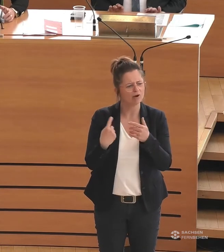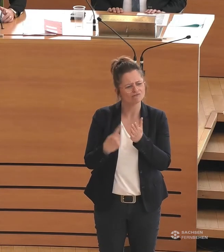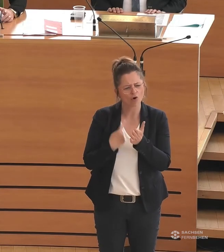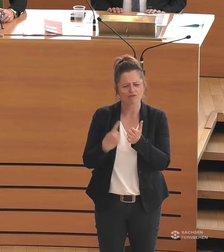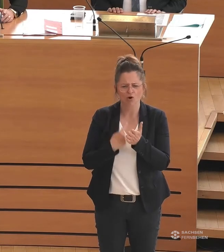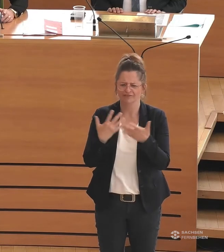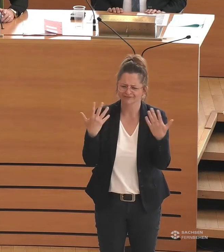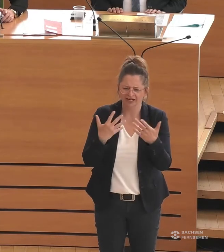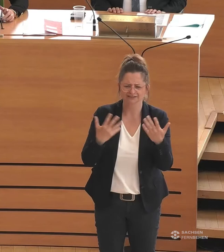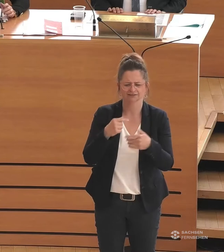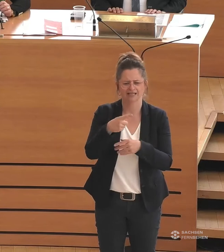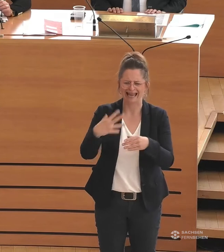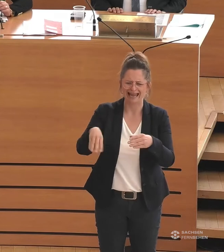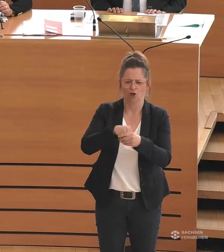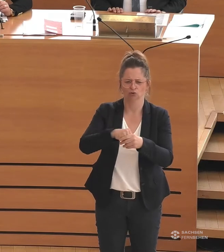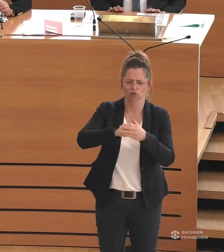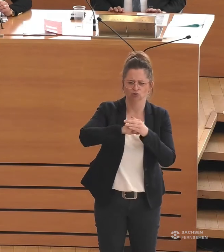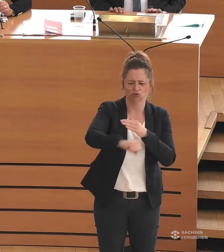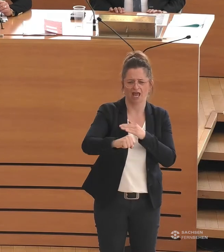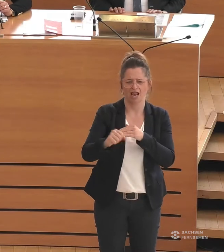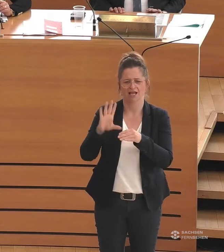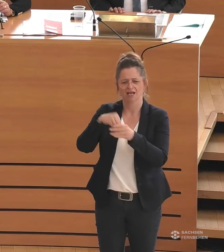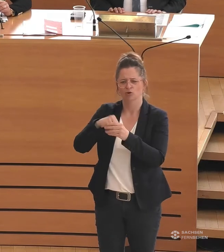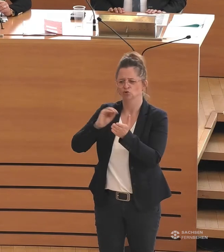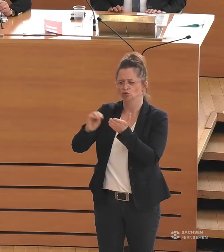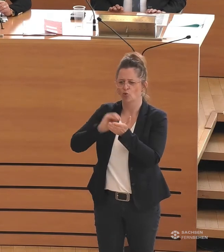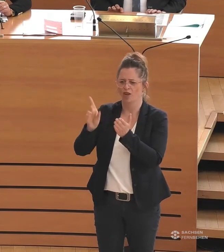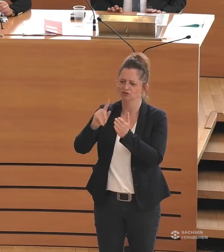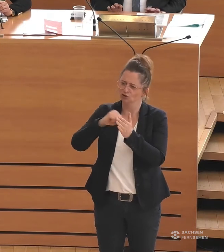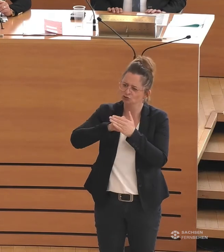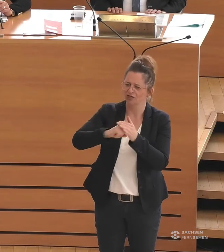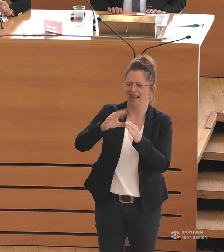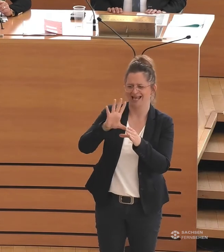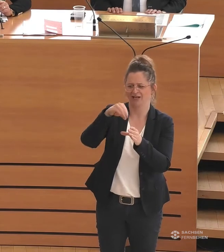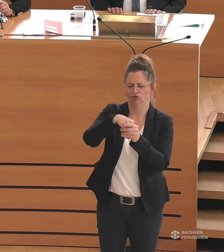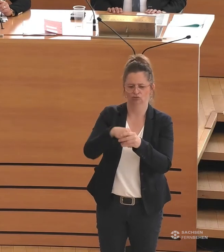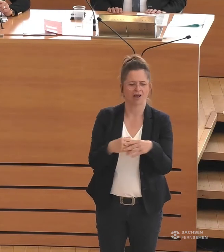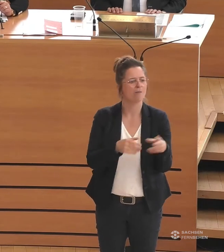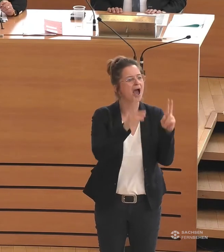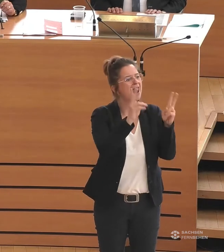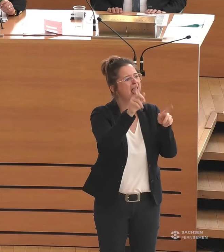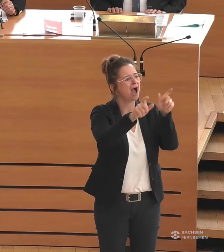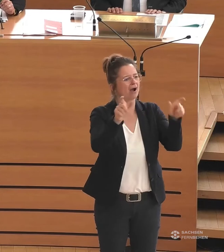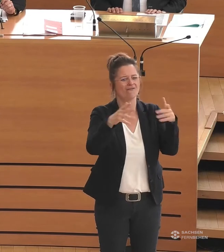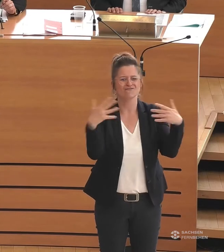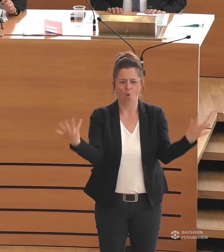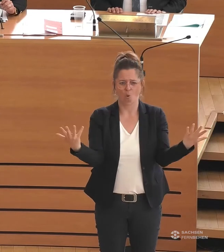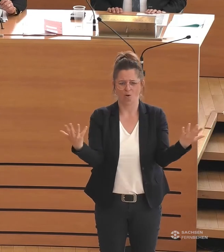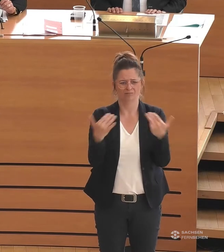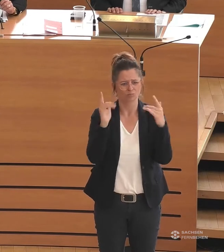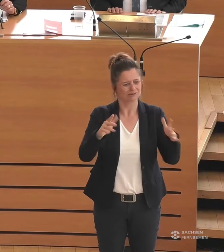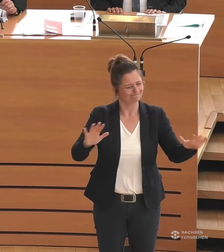schnelle, bedingungslose Inklusion in Schulen. Unsere Bedenken dazu kennen Sie. Wo sind die Lehrkräfte? Steuern Sie endlich gegen.